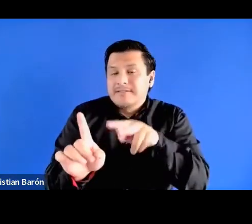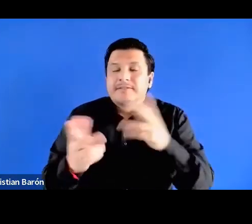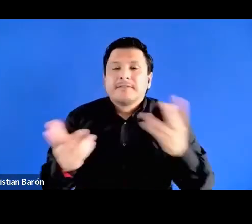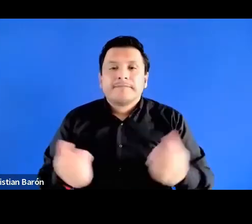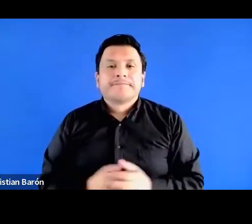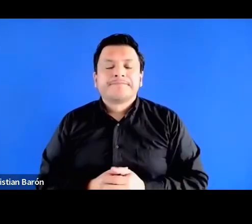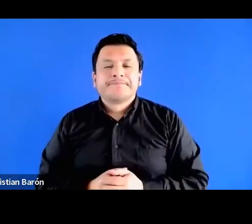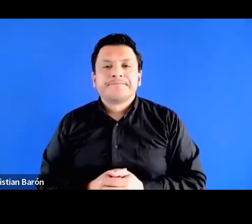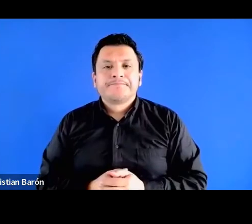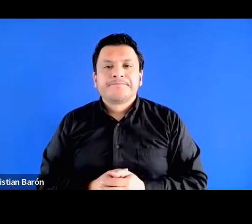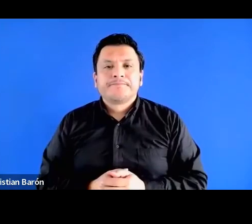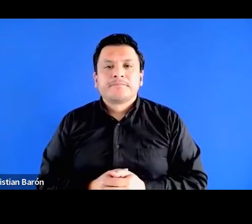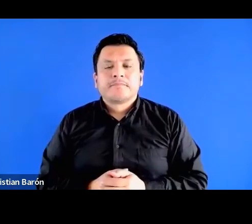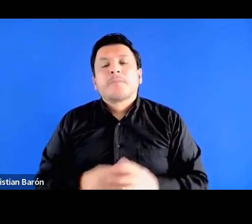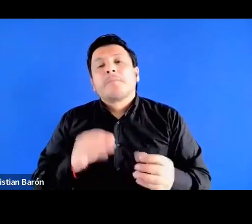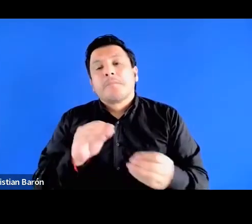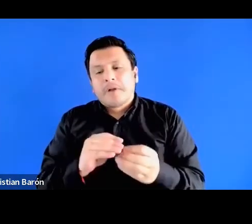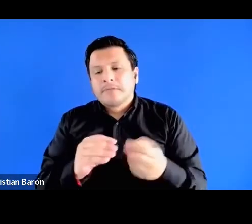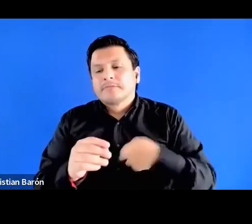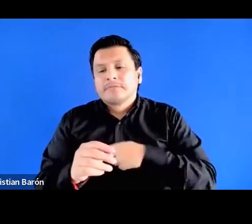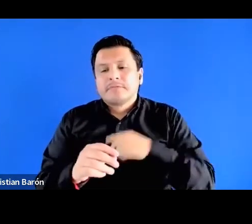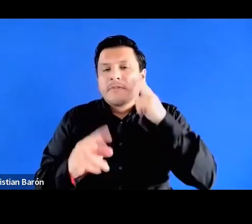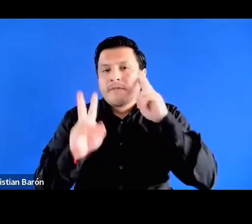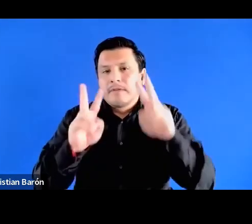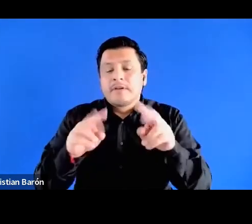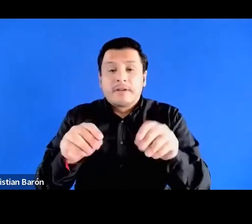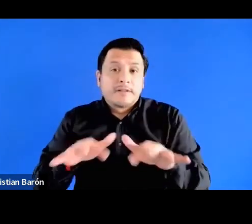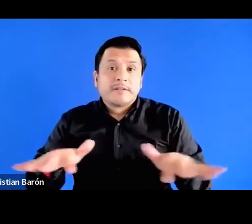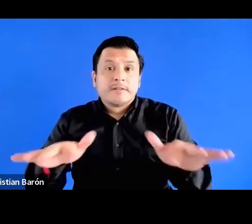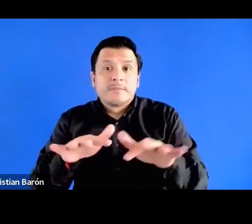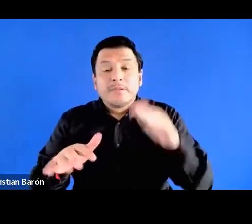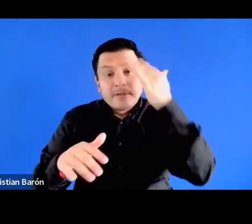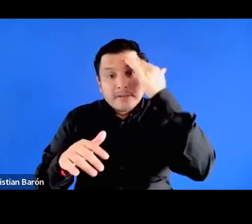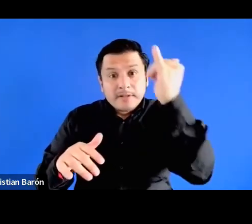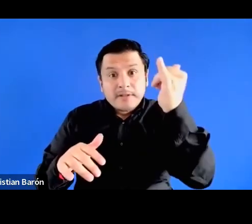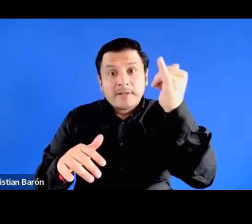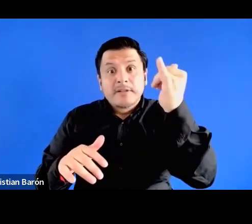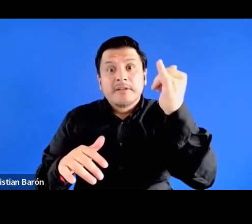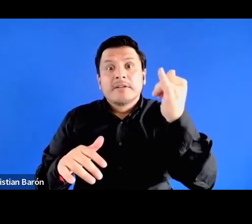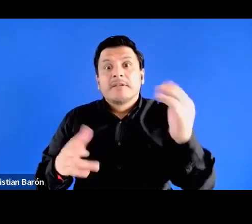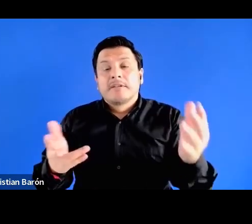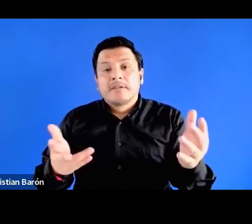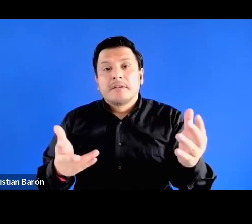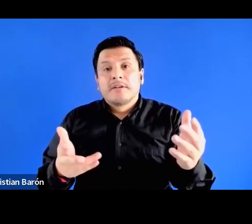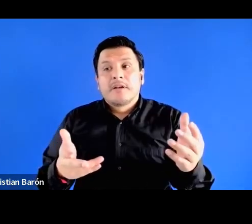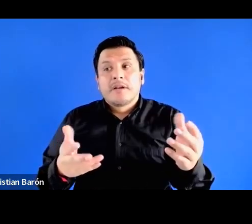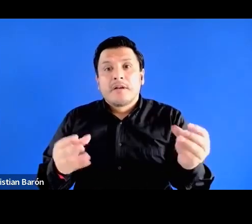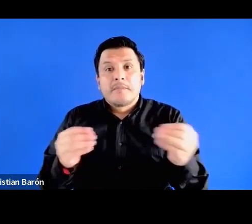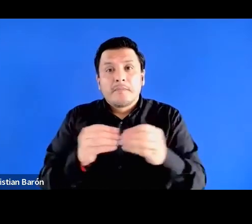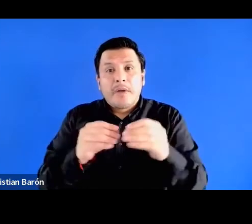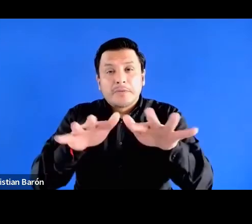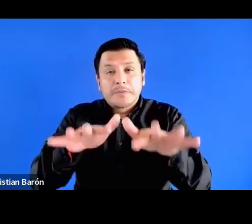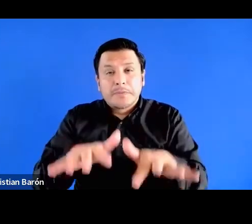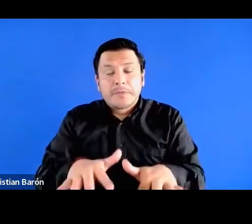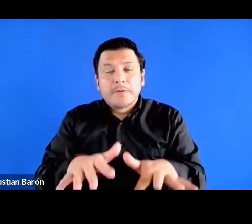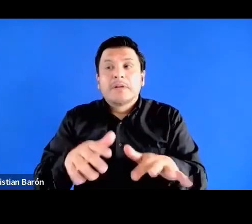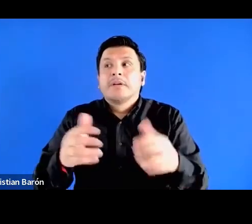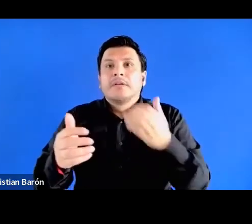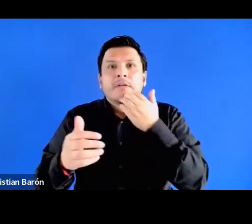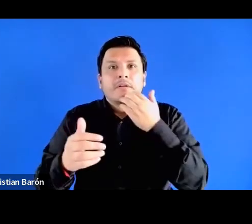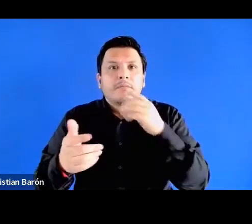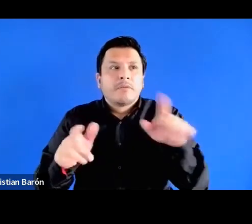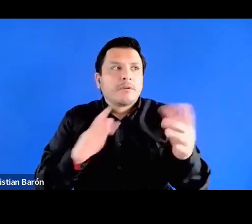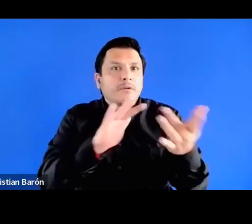Entonces, y también vemos pues que ese espacio académico pues se seca si no está en